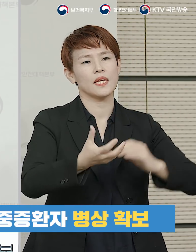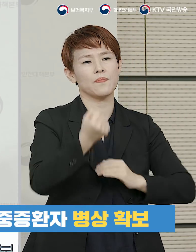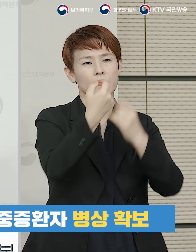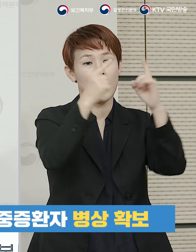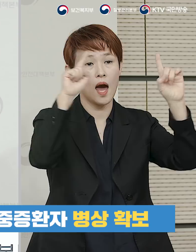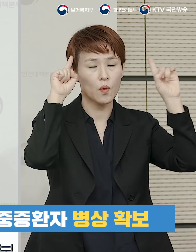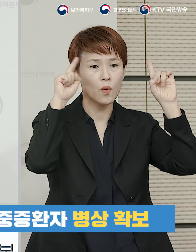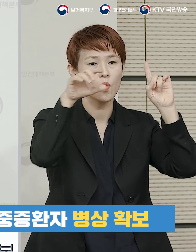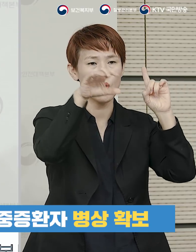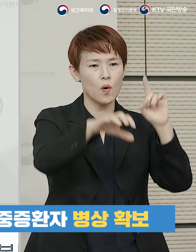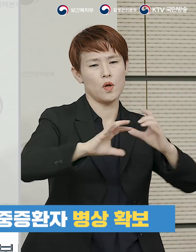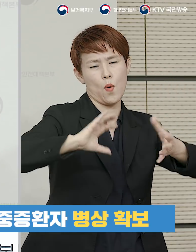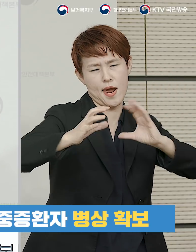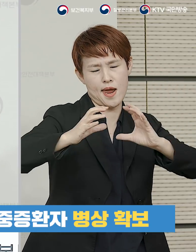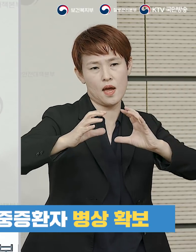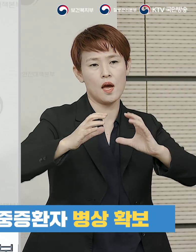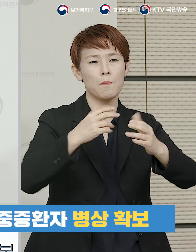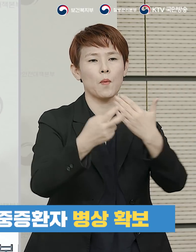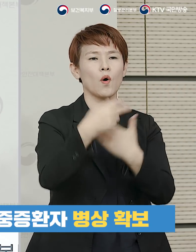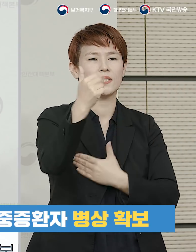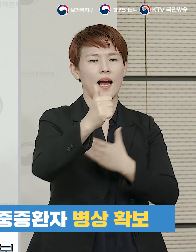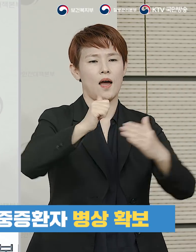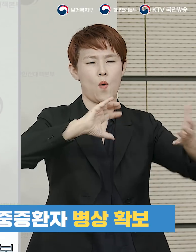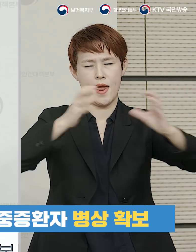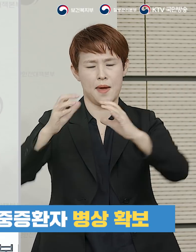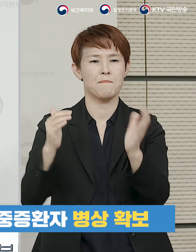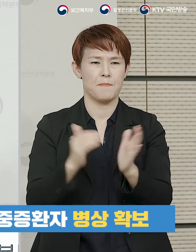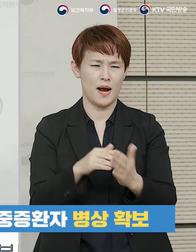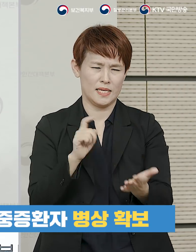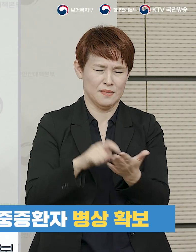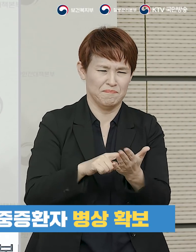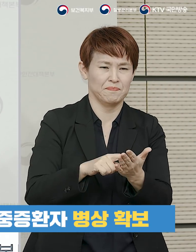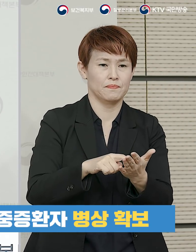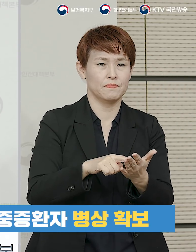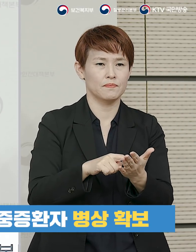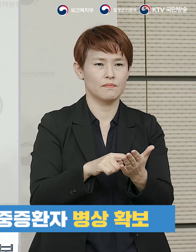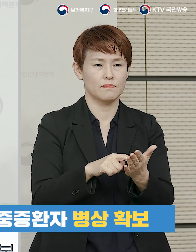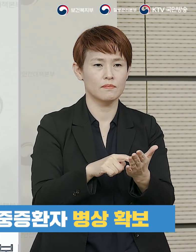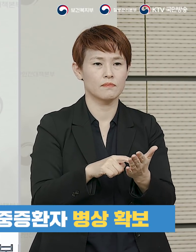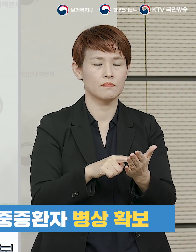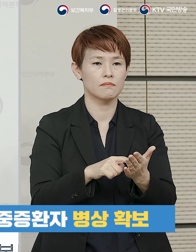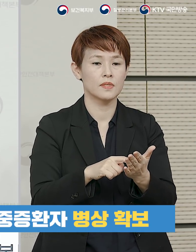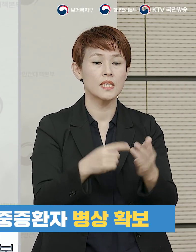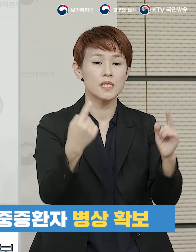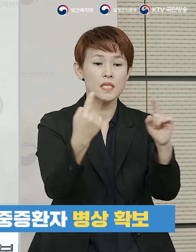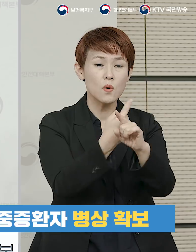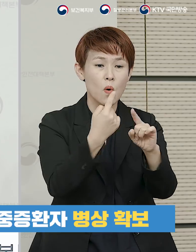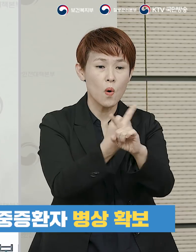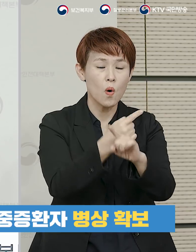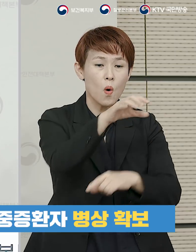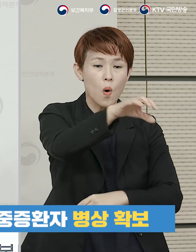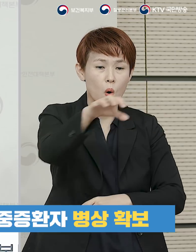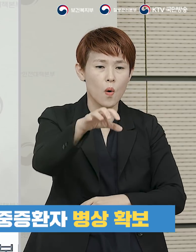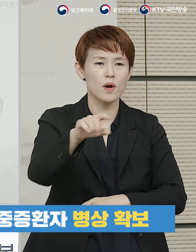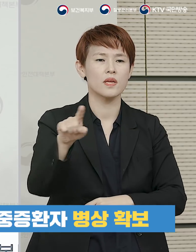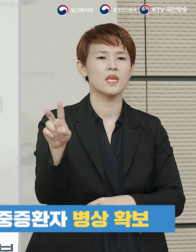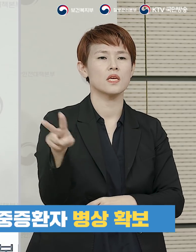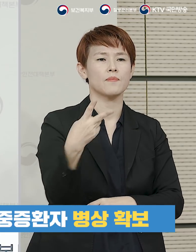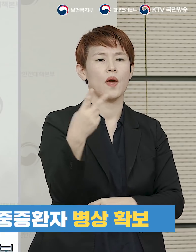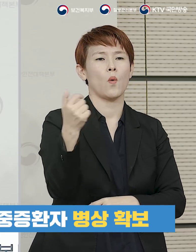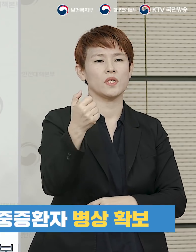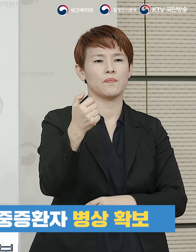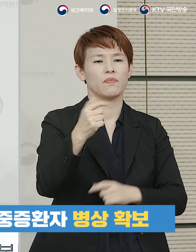국립대학교 병원장 회의를 개최하여 긴급하게 가동할 수 있는 중증환자 치료병상 250개를